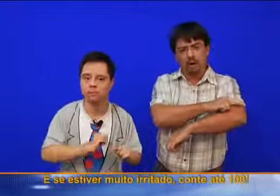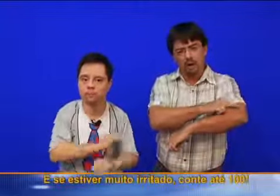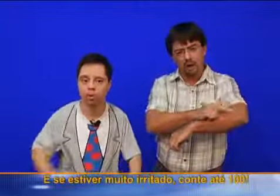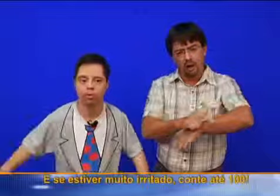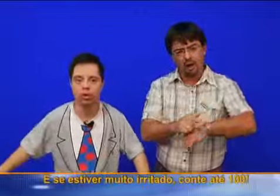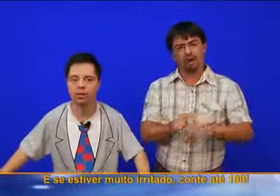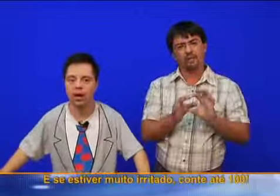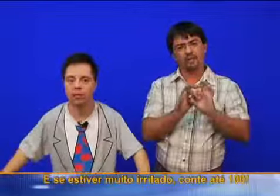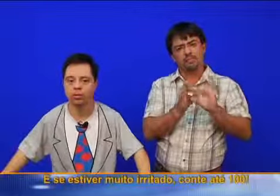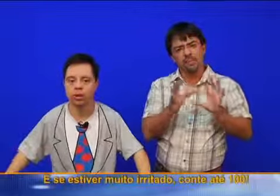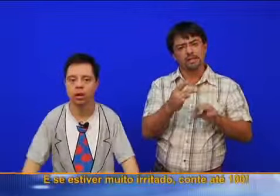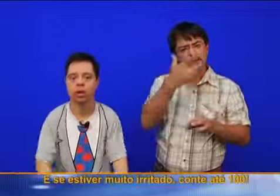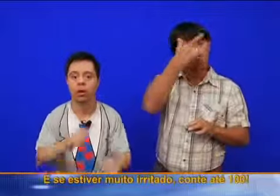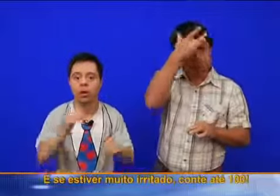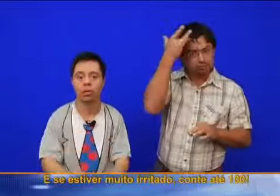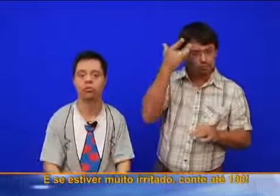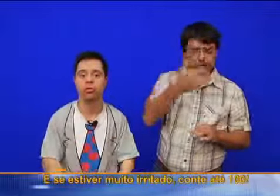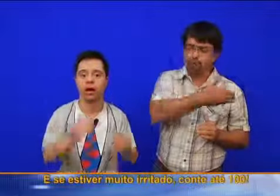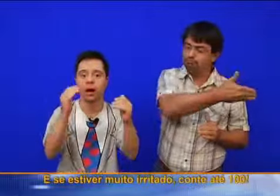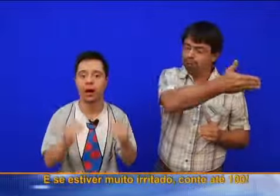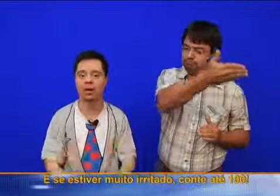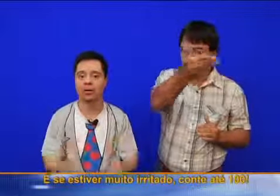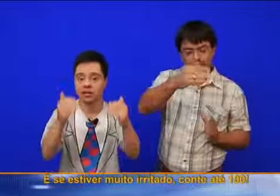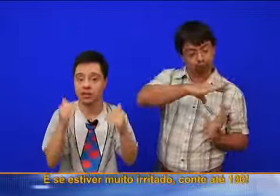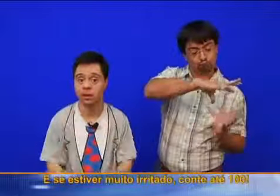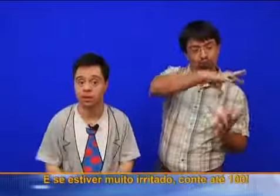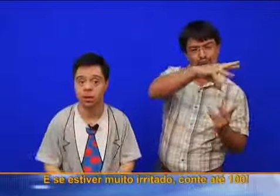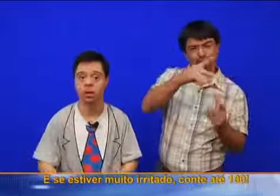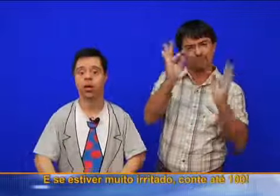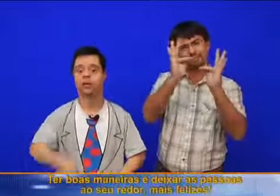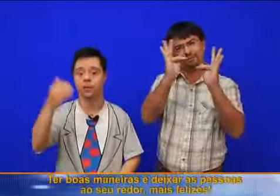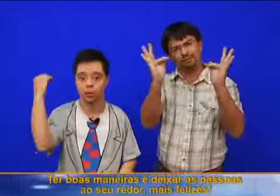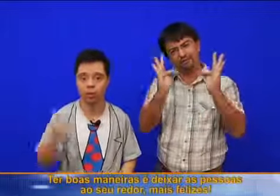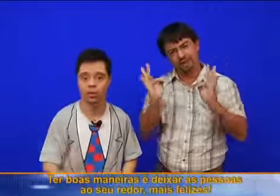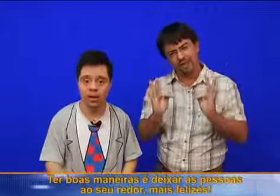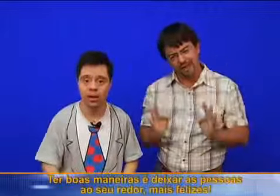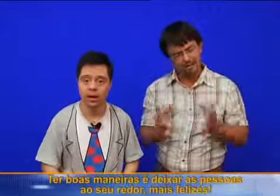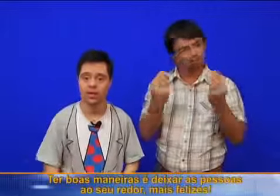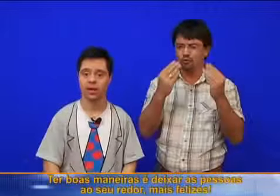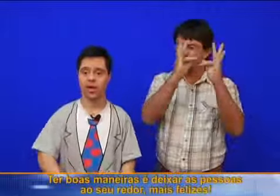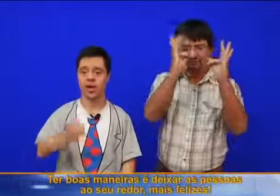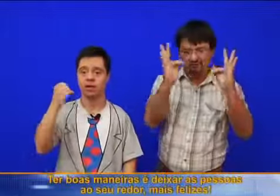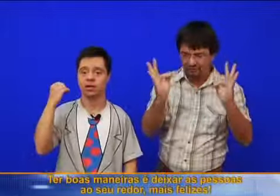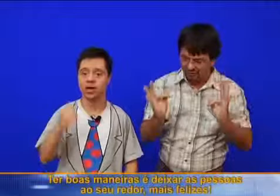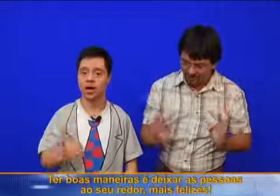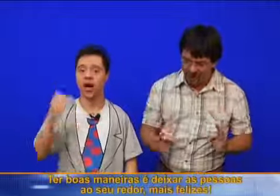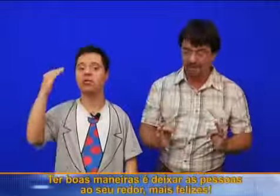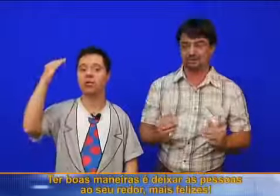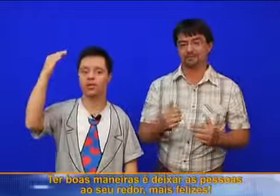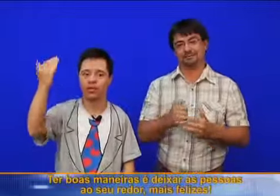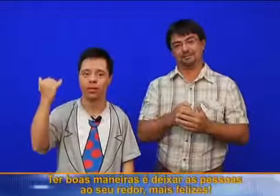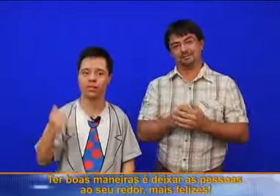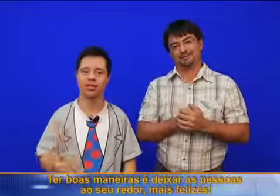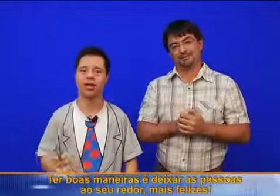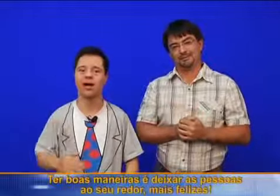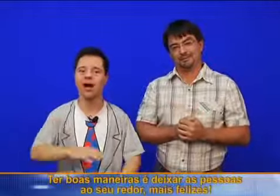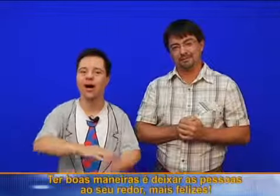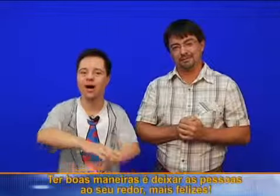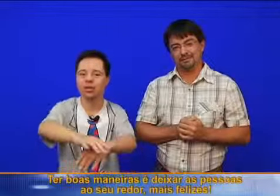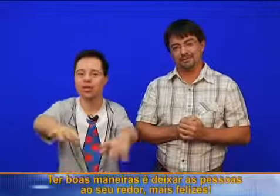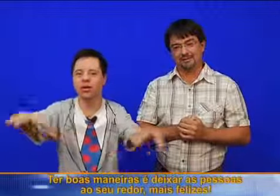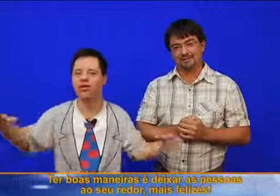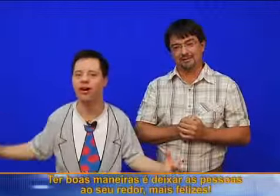muito irritado, conte até cem. Ter boas maneiras é deixar as pessoas